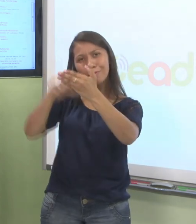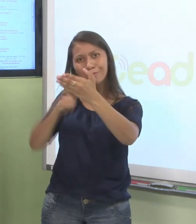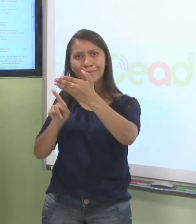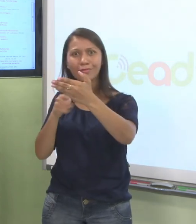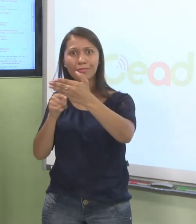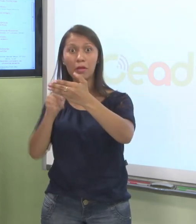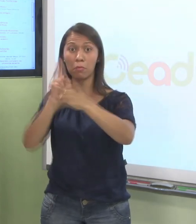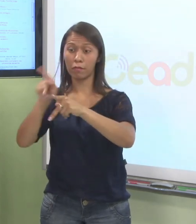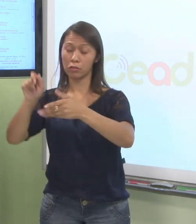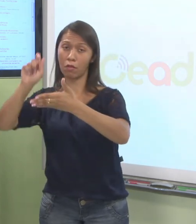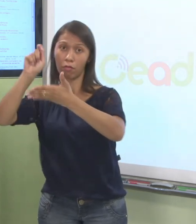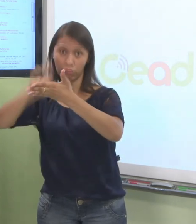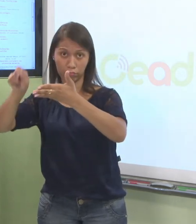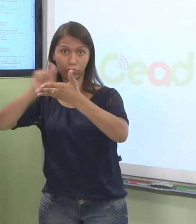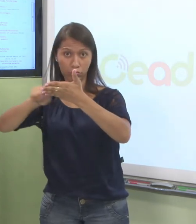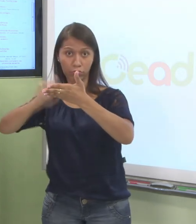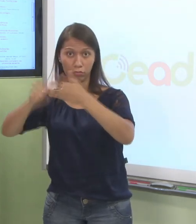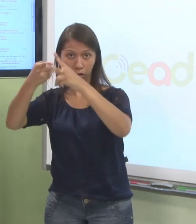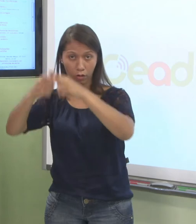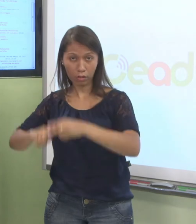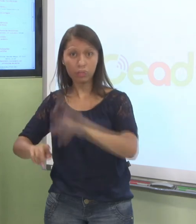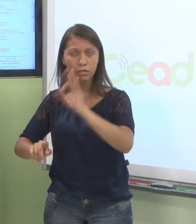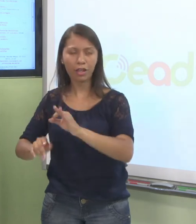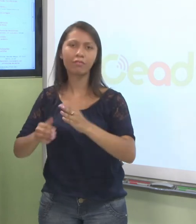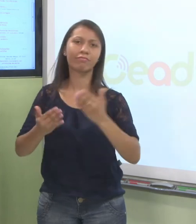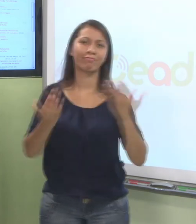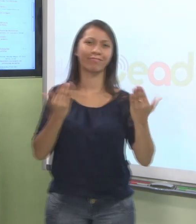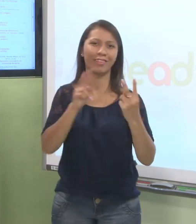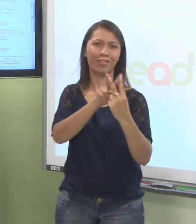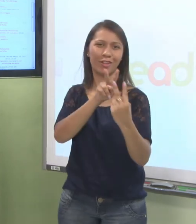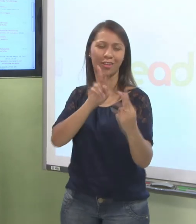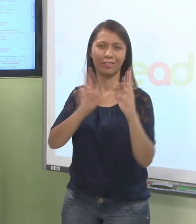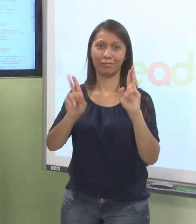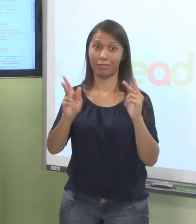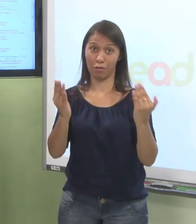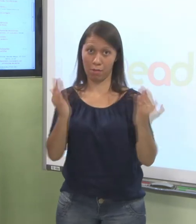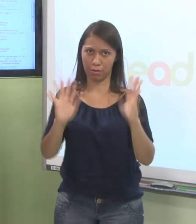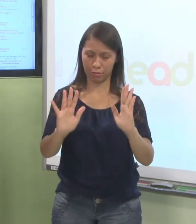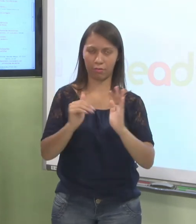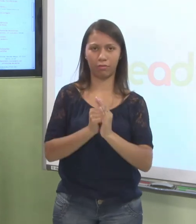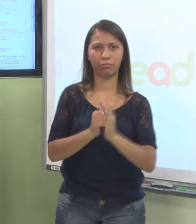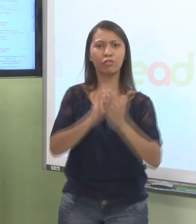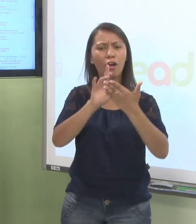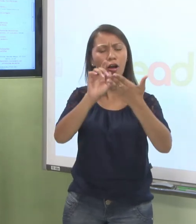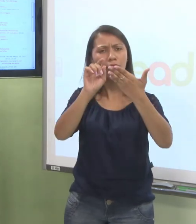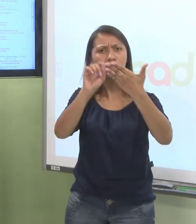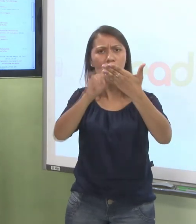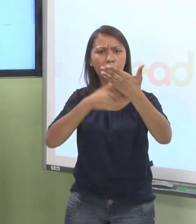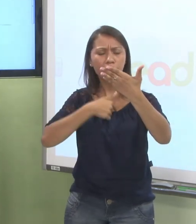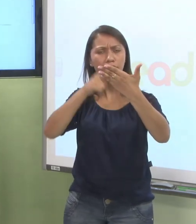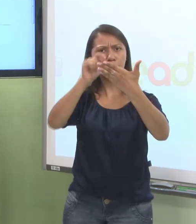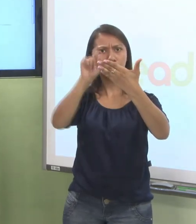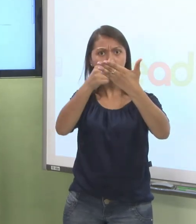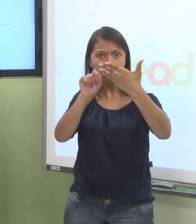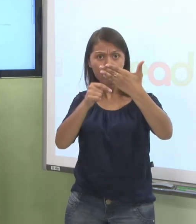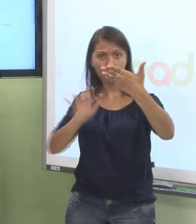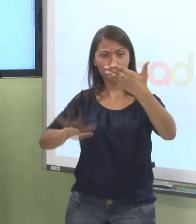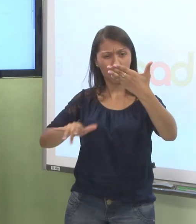vamos fazer essa tarefa aqui. No caso, essa avaliação. Vamos clicar na avaliação online. Olha lá.